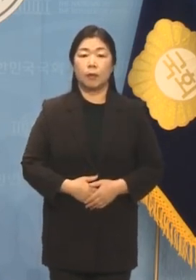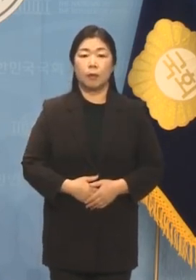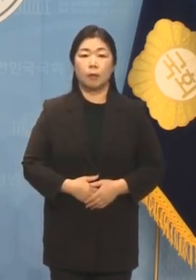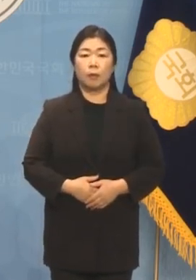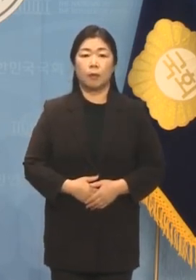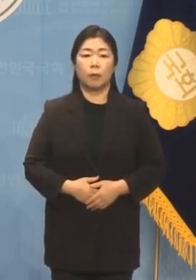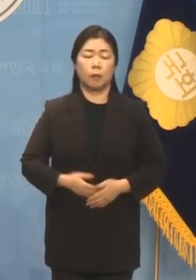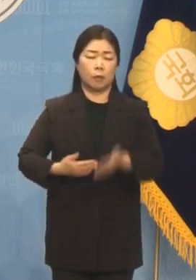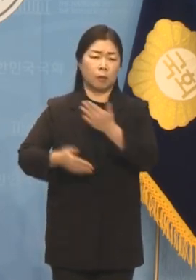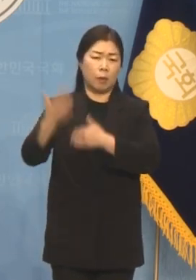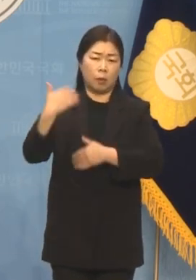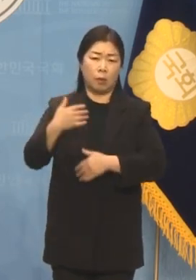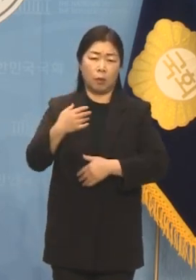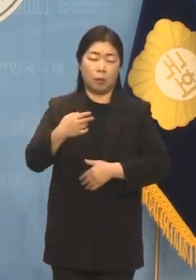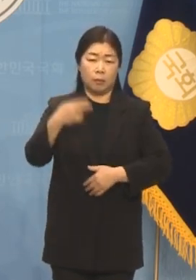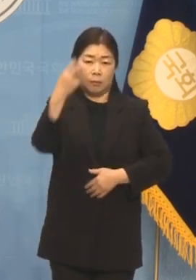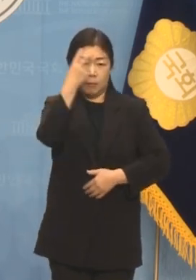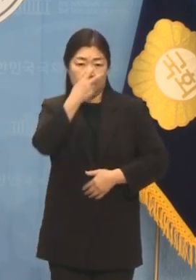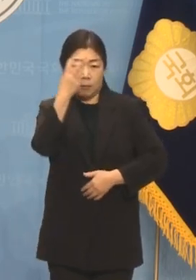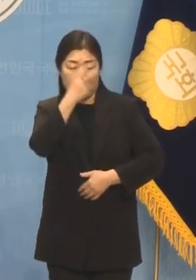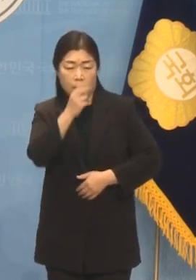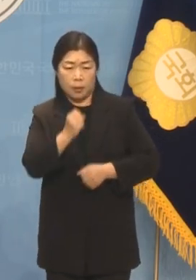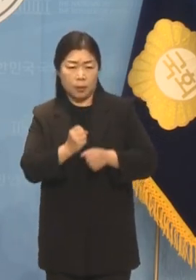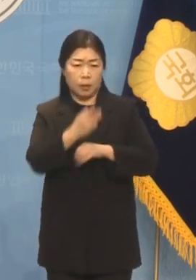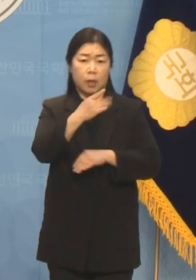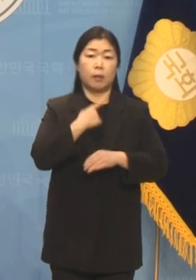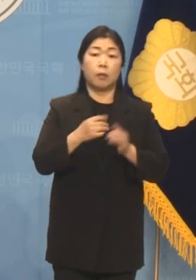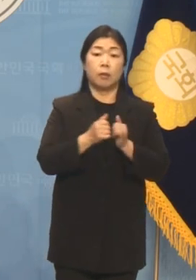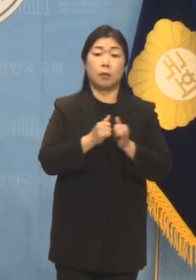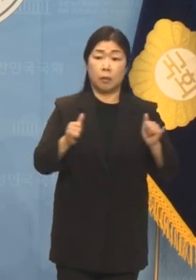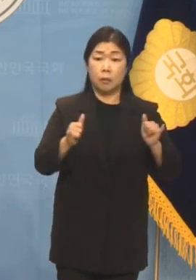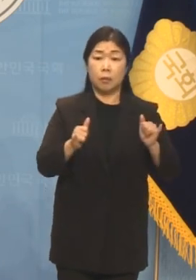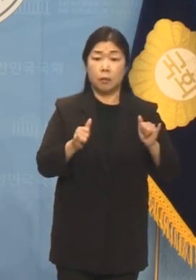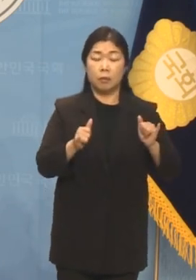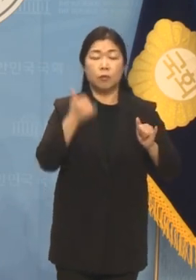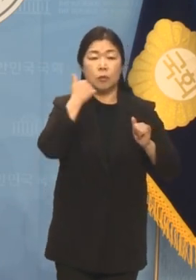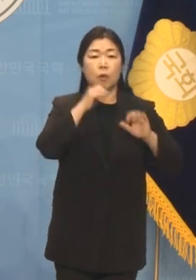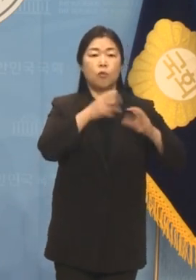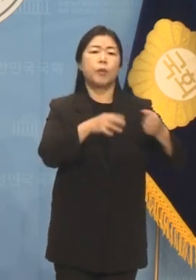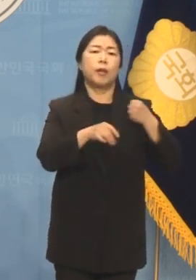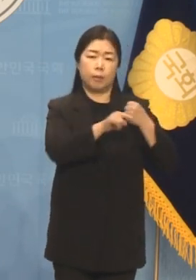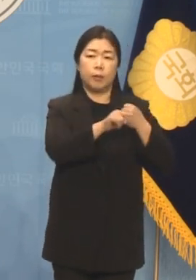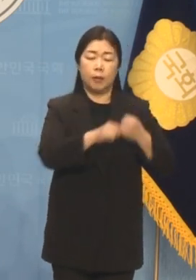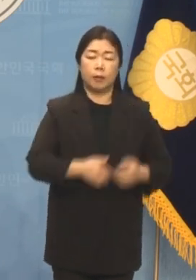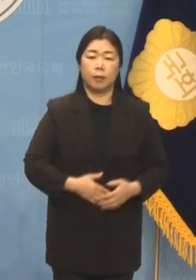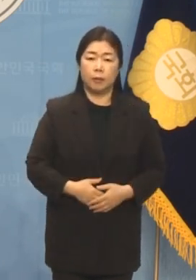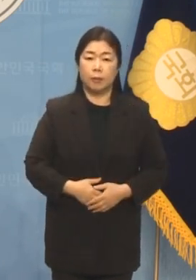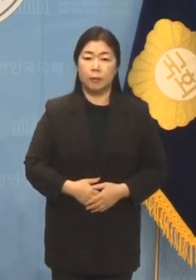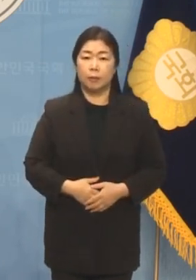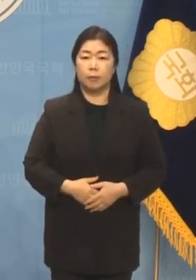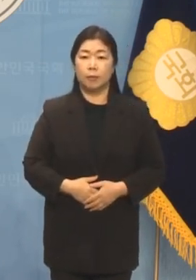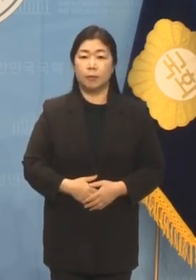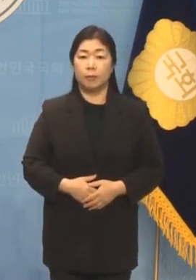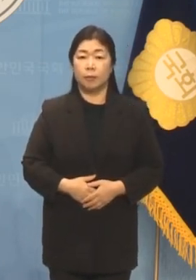과잉 경호 때는 격렬 항의했던 국민의힘, 내로남불 기가 찹니다.